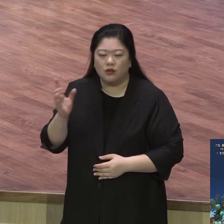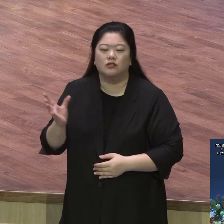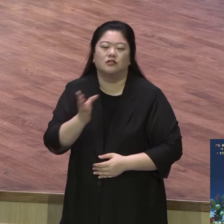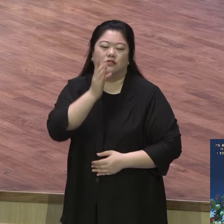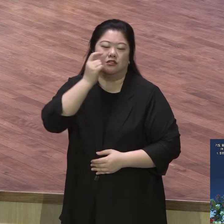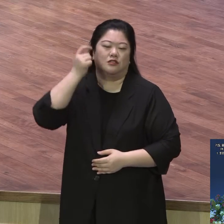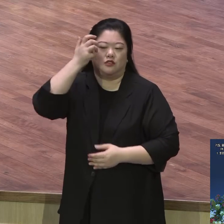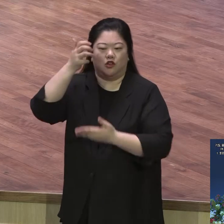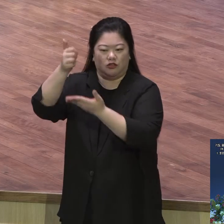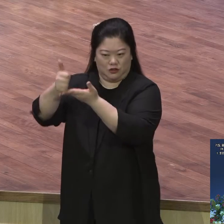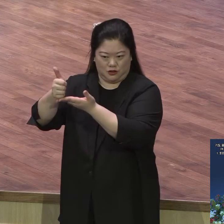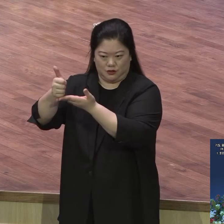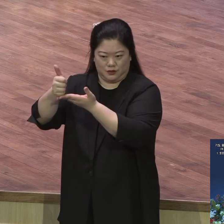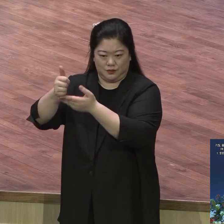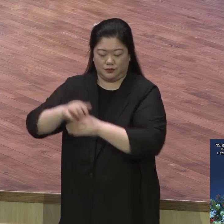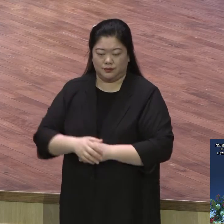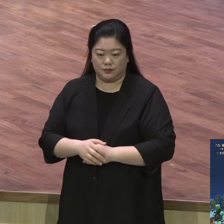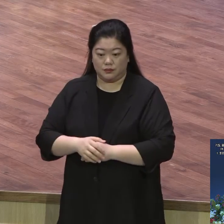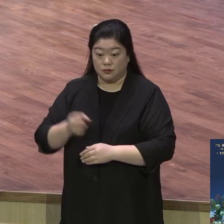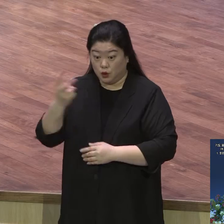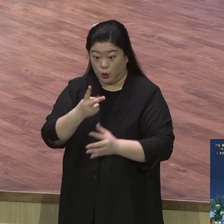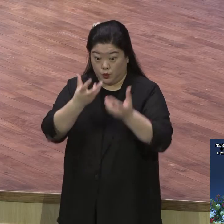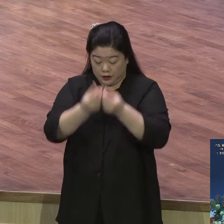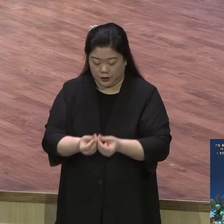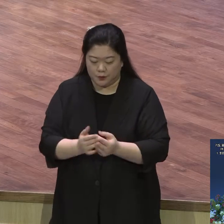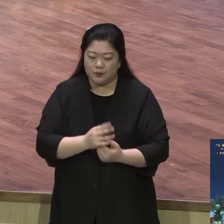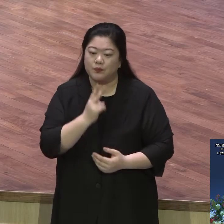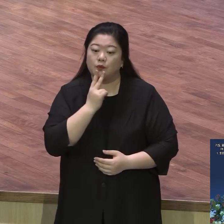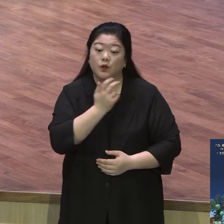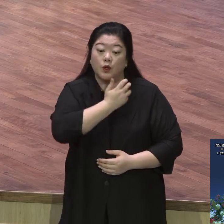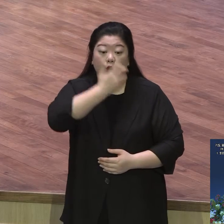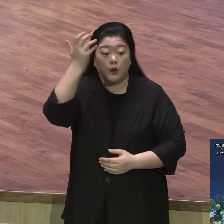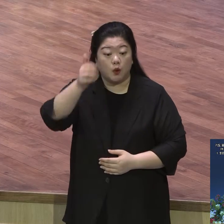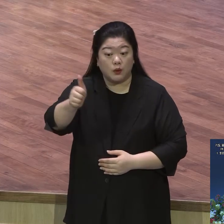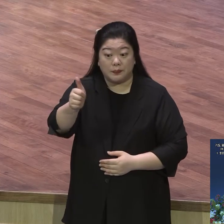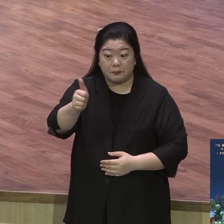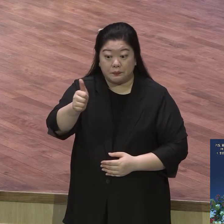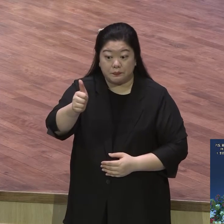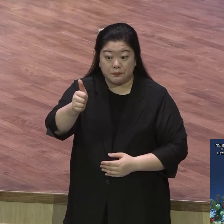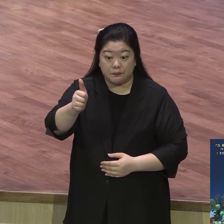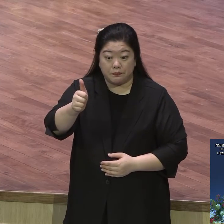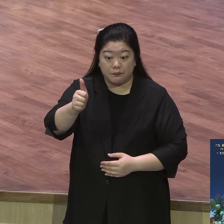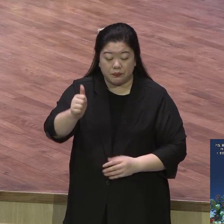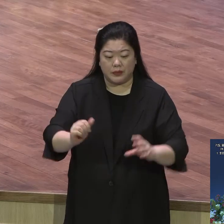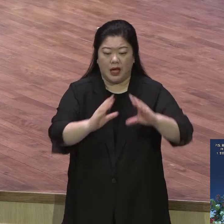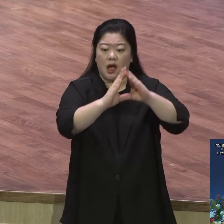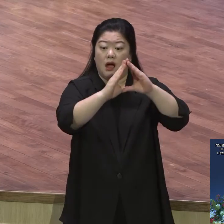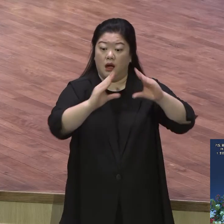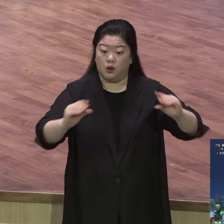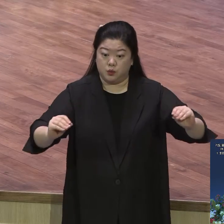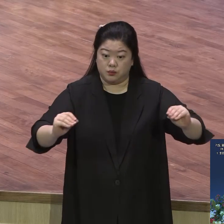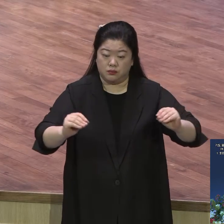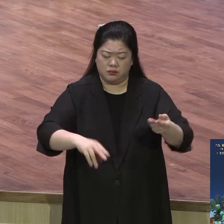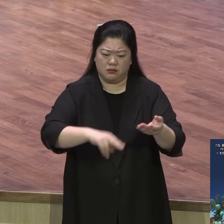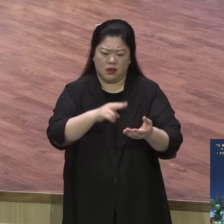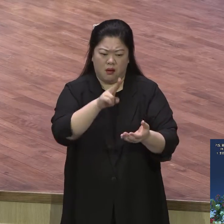쓰임 받은 이유가 뭐예요 어떻게 포로로 가서 노래 생활 하고 감옥 간